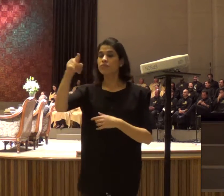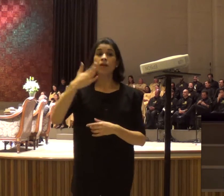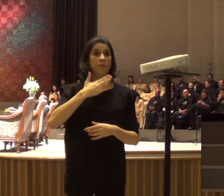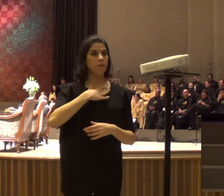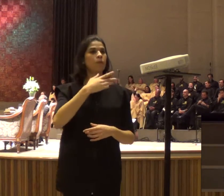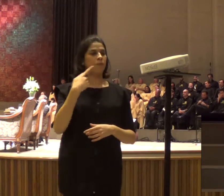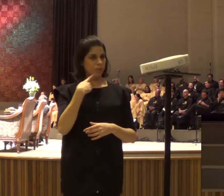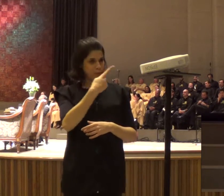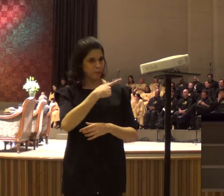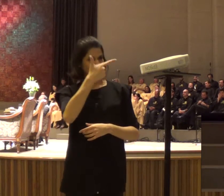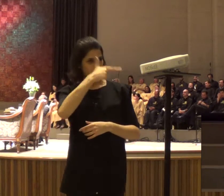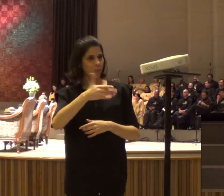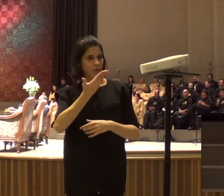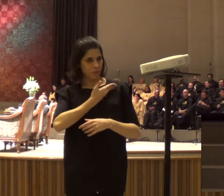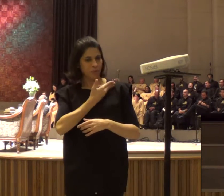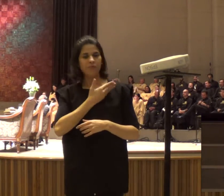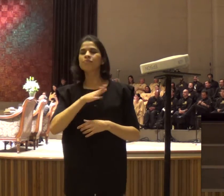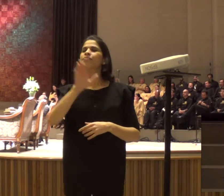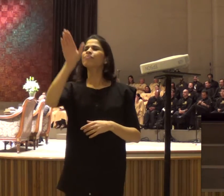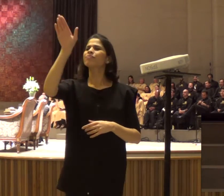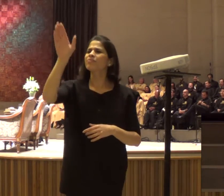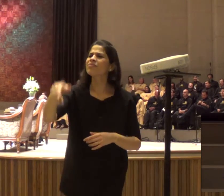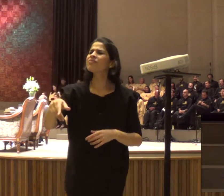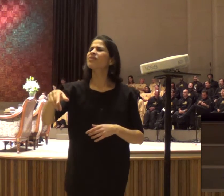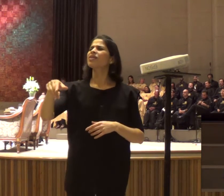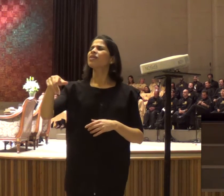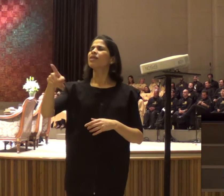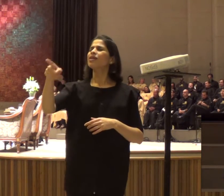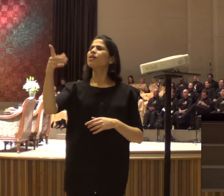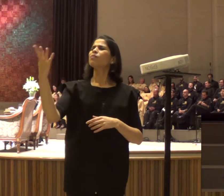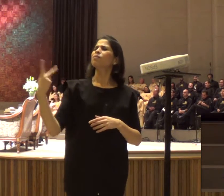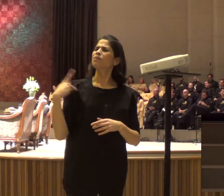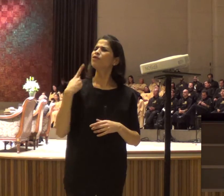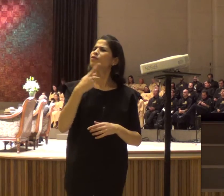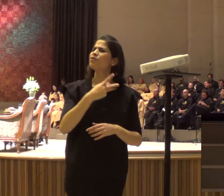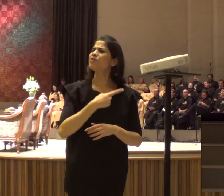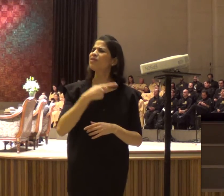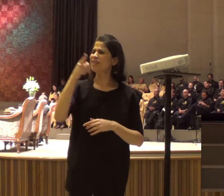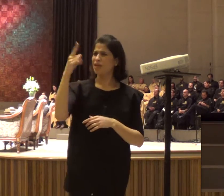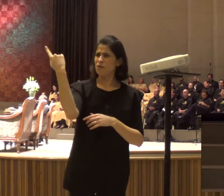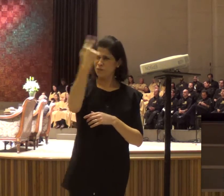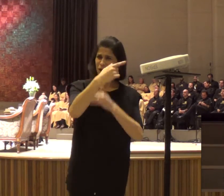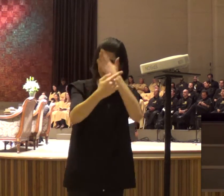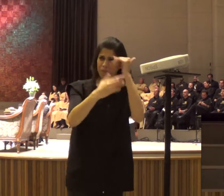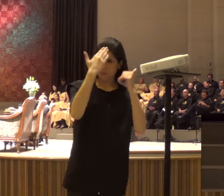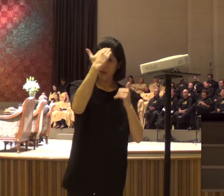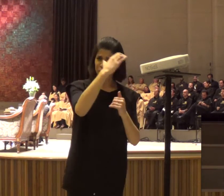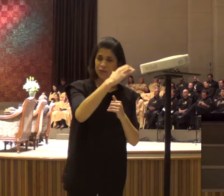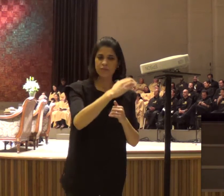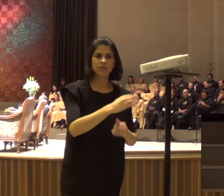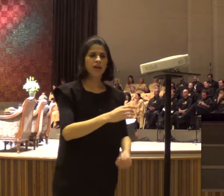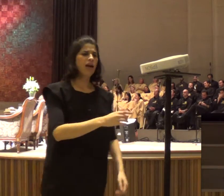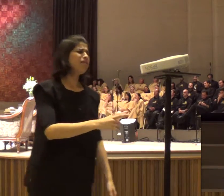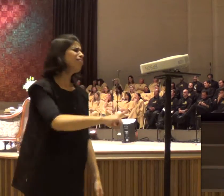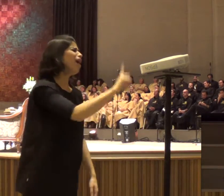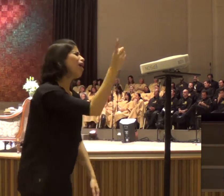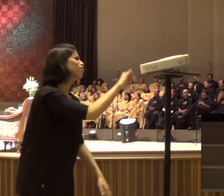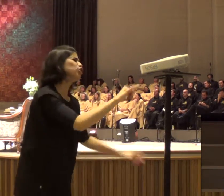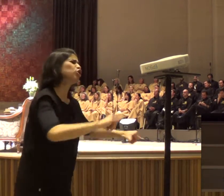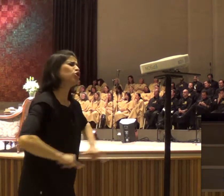aquele que tinha sido meu pastor, eu tinha sido seminarista dele, e ele falou, ih filho, não vai não, vai sofrer demais lá em Curitiba,